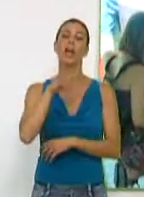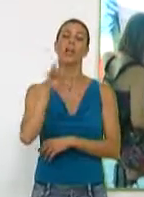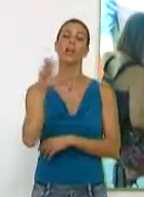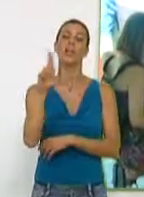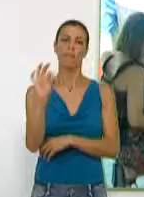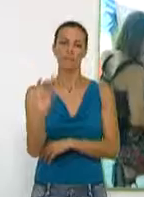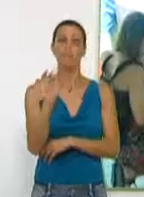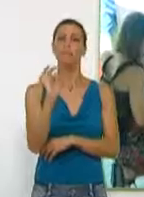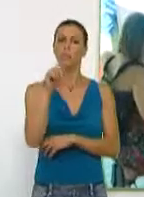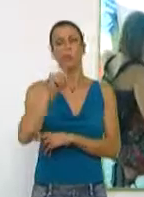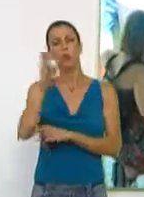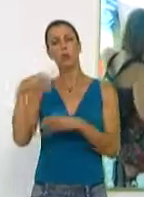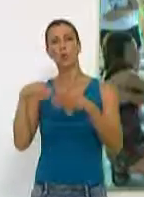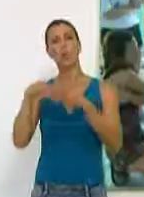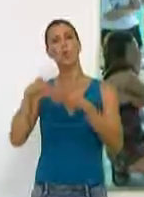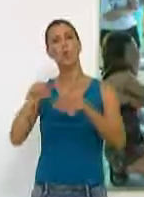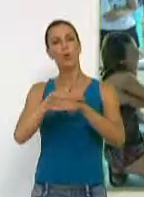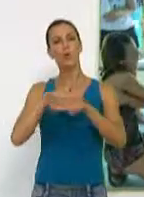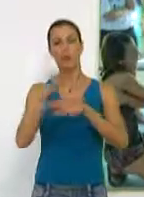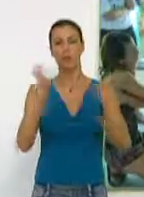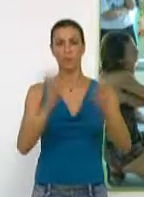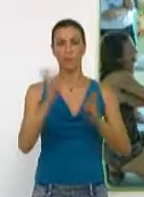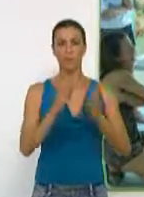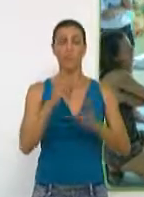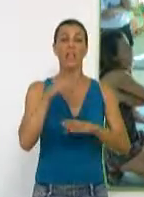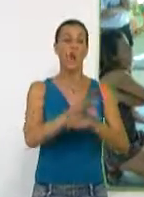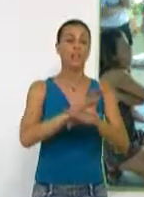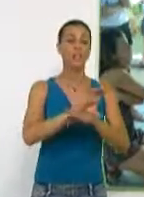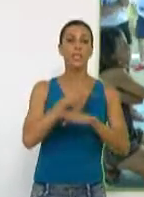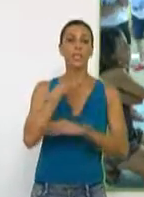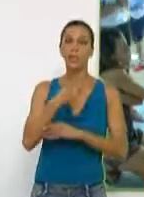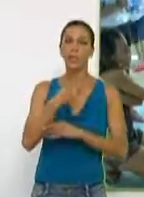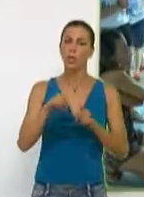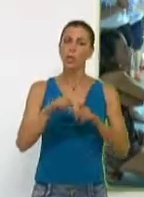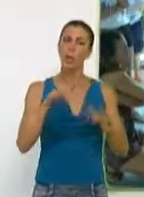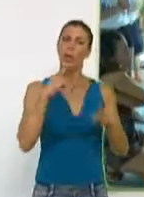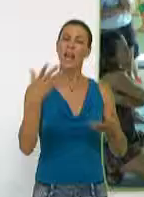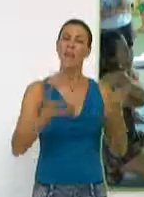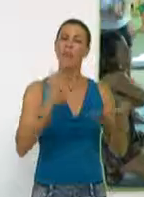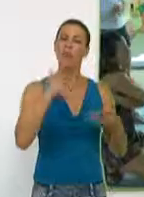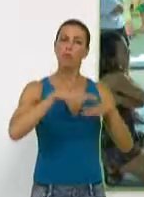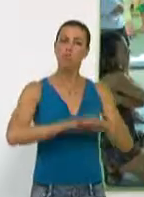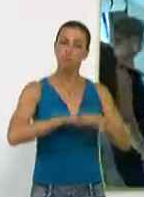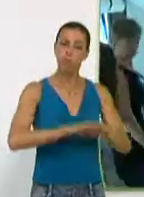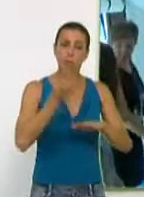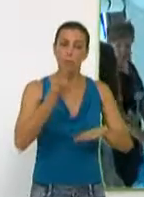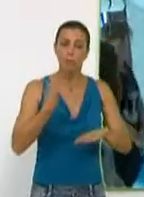Nievas, así como miembros de la Corporación Municipal. La consejera comentó que la reanimación cardiopulmonar a tiempo